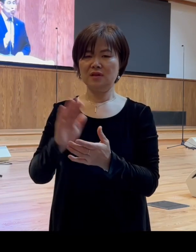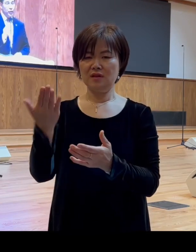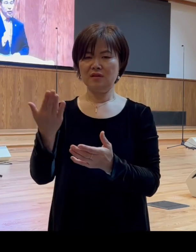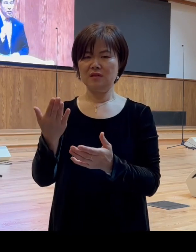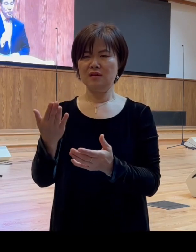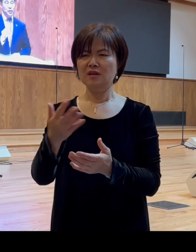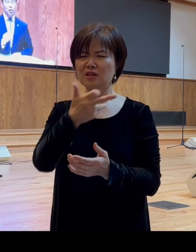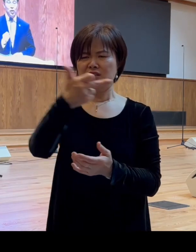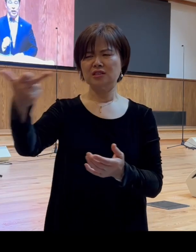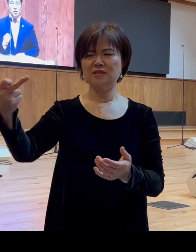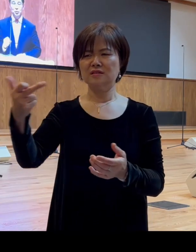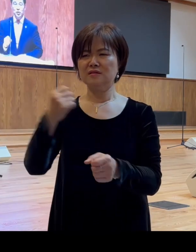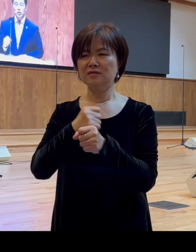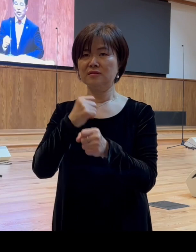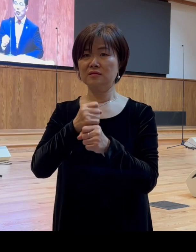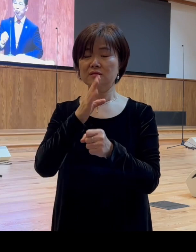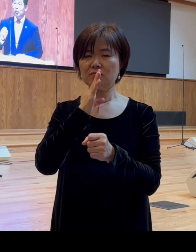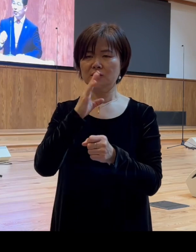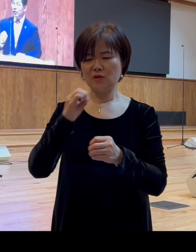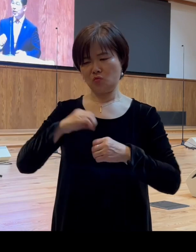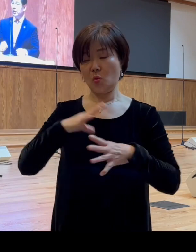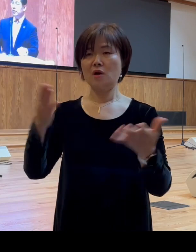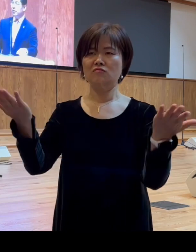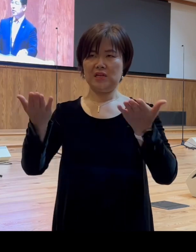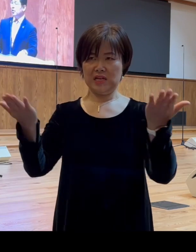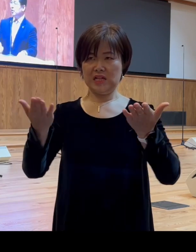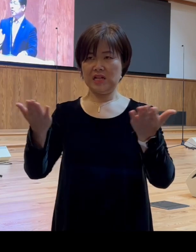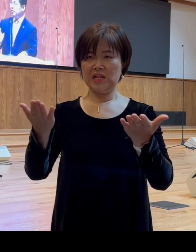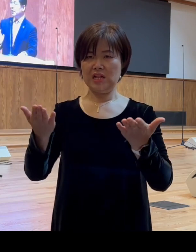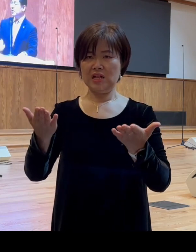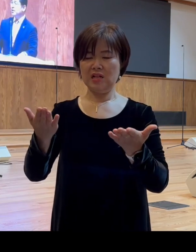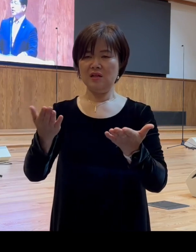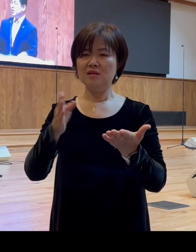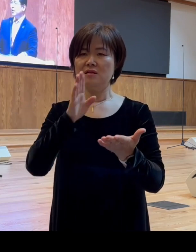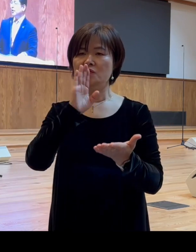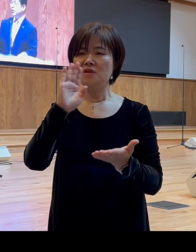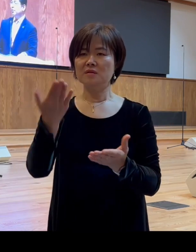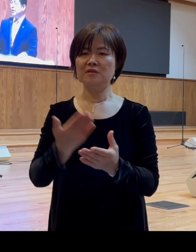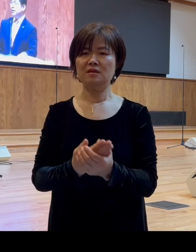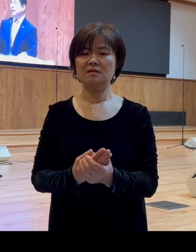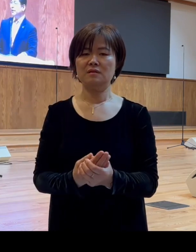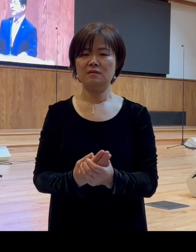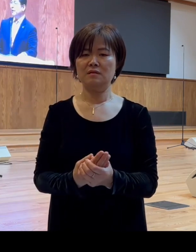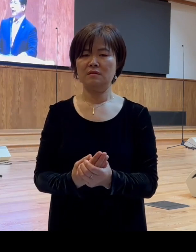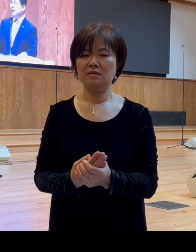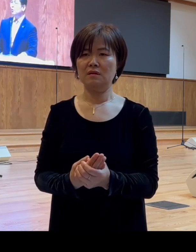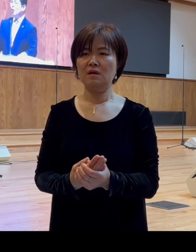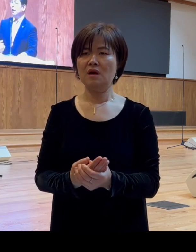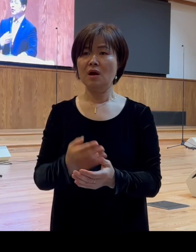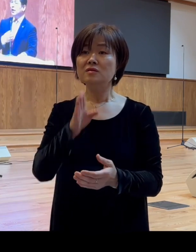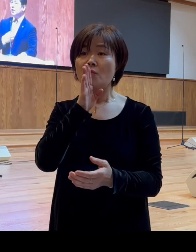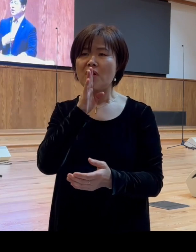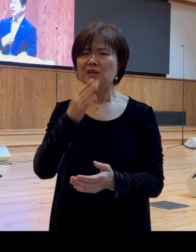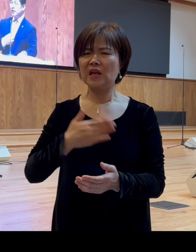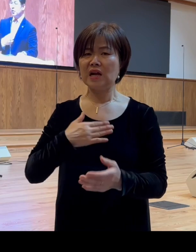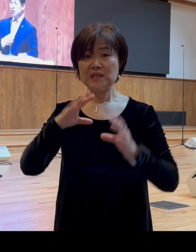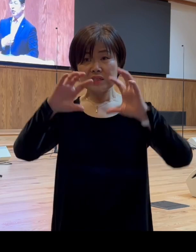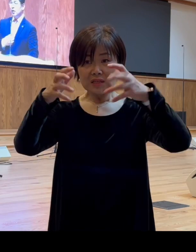큰 경각심을 불러일으키는 어떤 메시지라고 생각이 됩니다 그럼 과연 내가 세상에서 정말